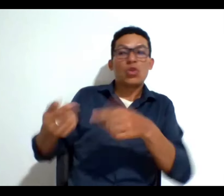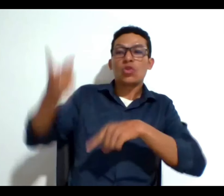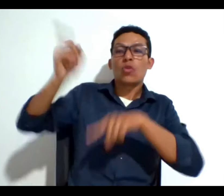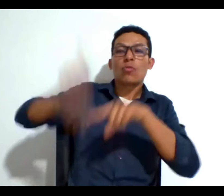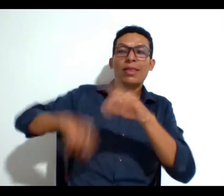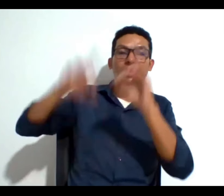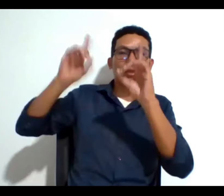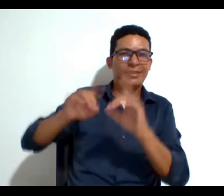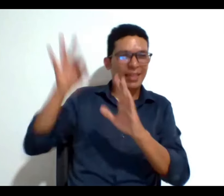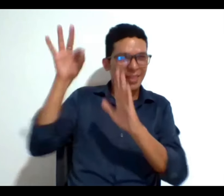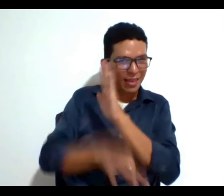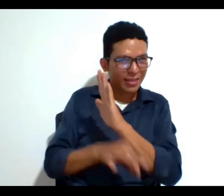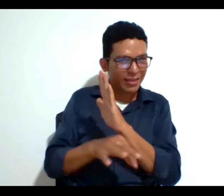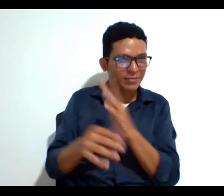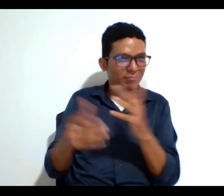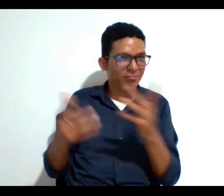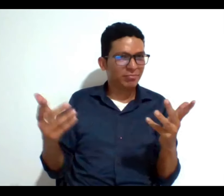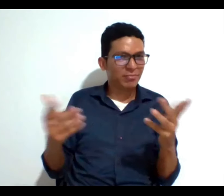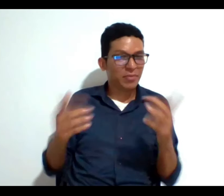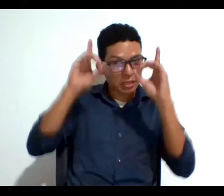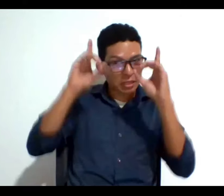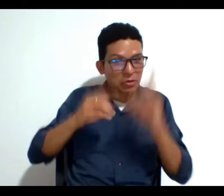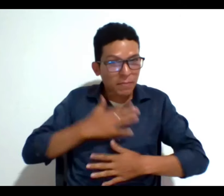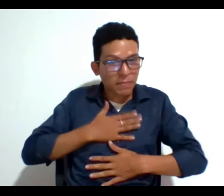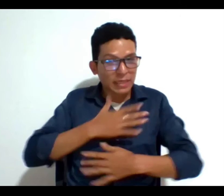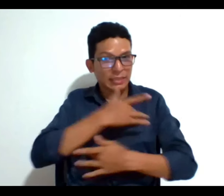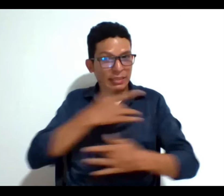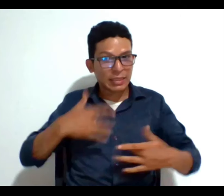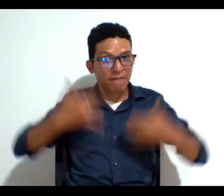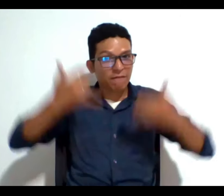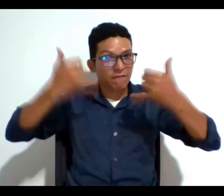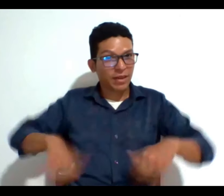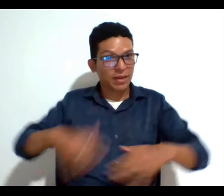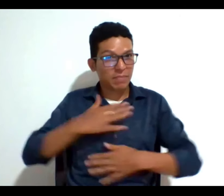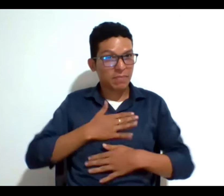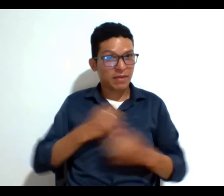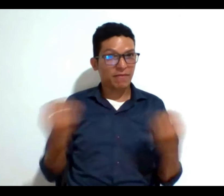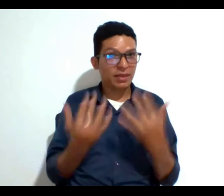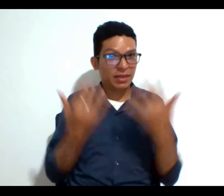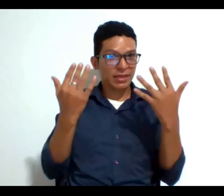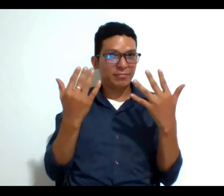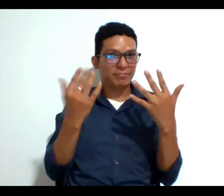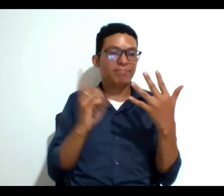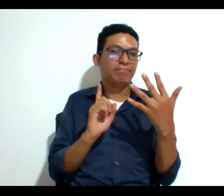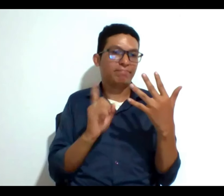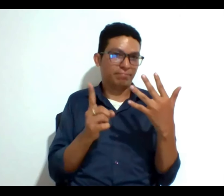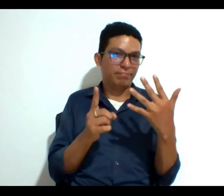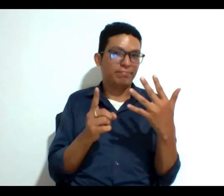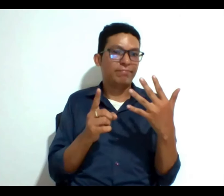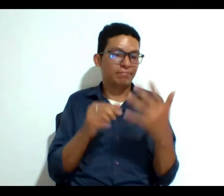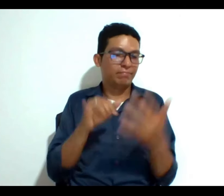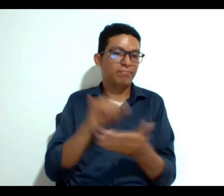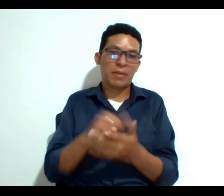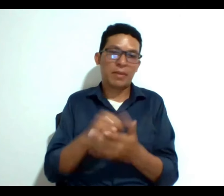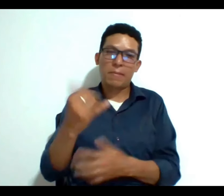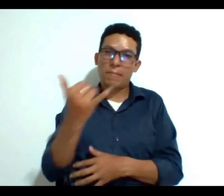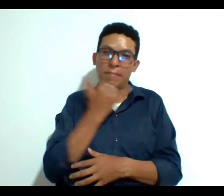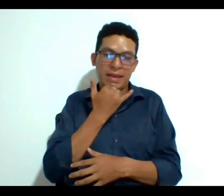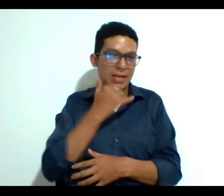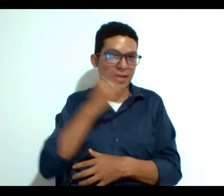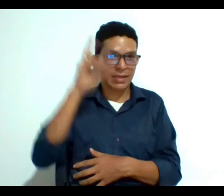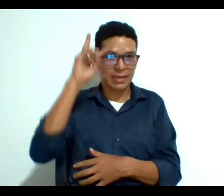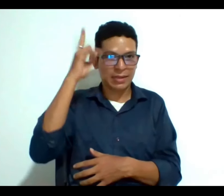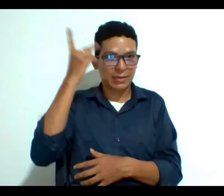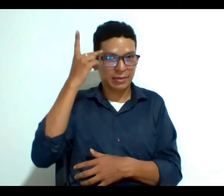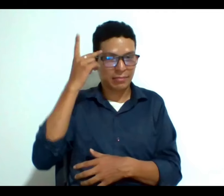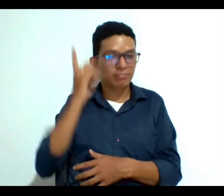nada y no puedo decir sobre mi salud o sobre el fin de mi vida pues ya ahí empezamos con una presunción equivocada y bueno eso es